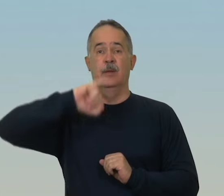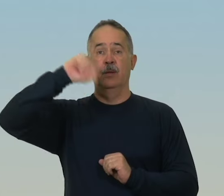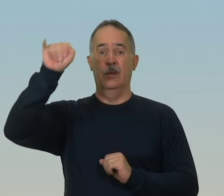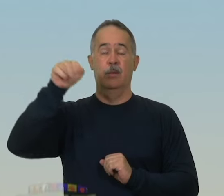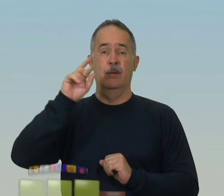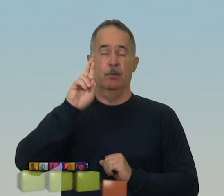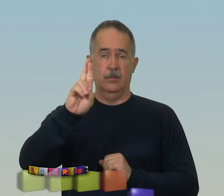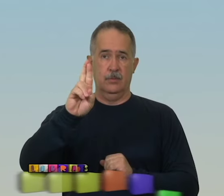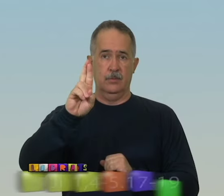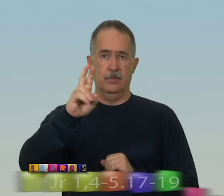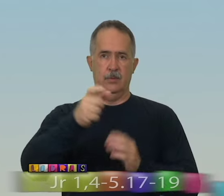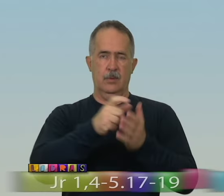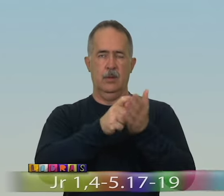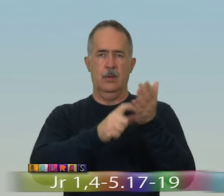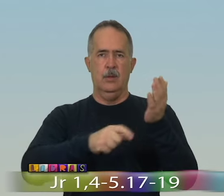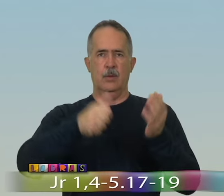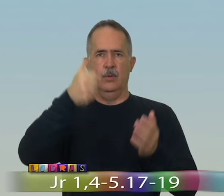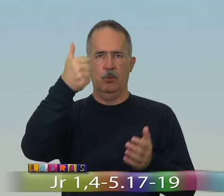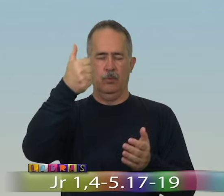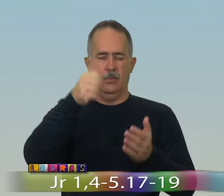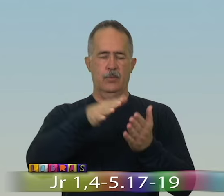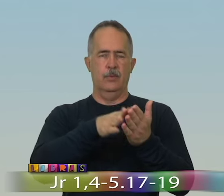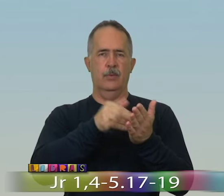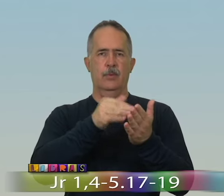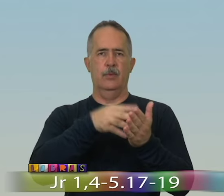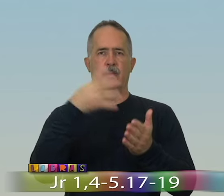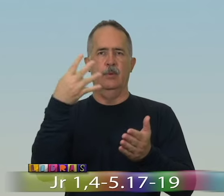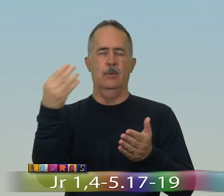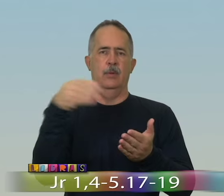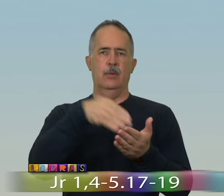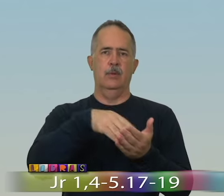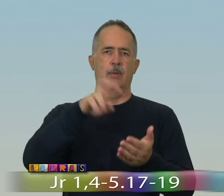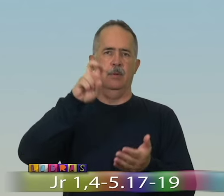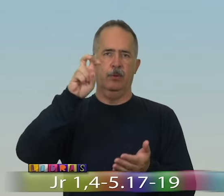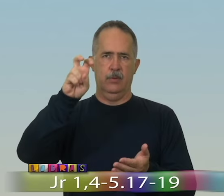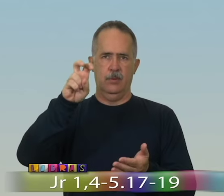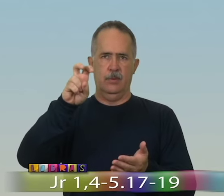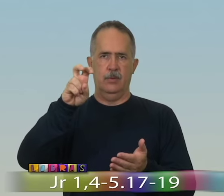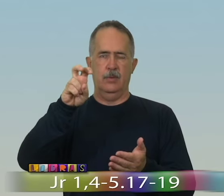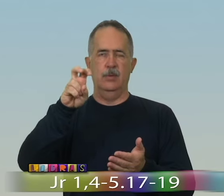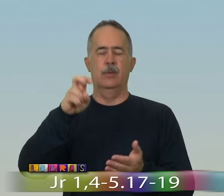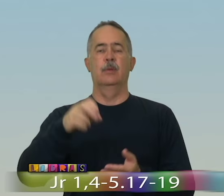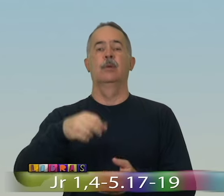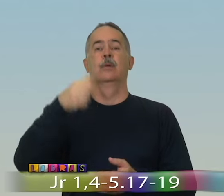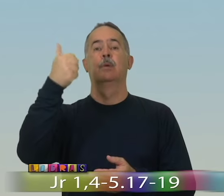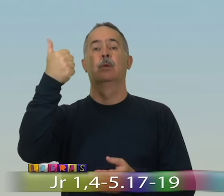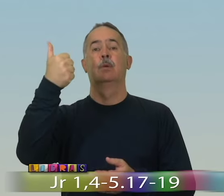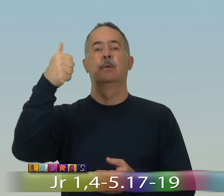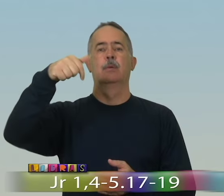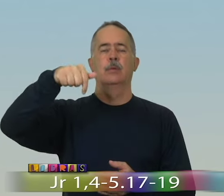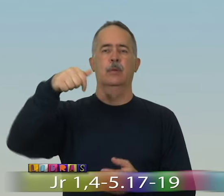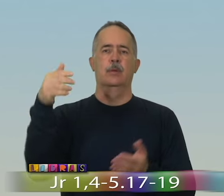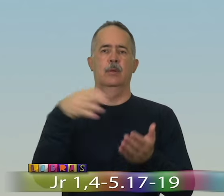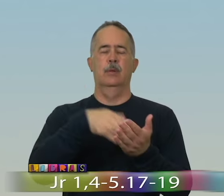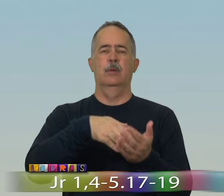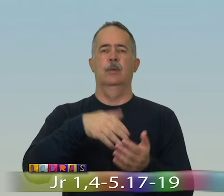Jeremias, capítulo 1, versículos de 4 a 5 e de 17 a 19.